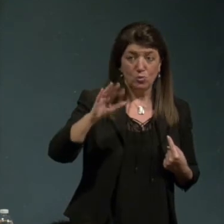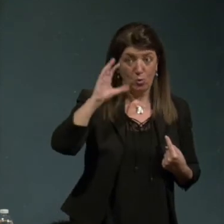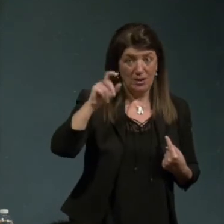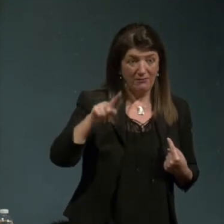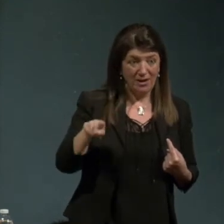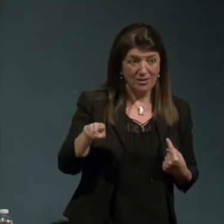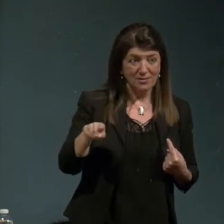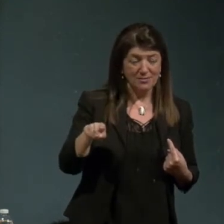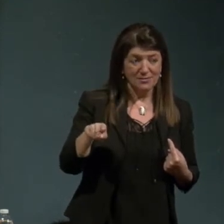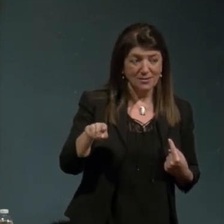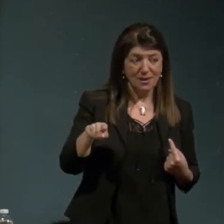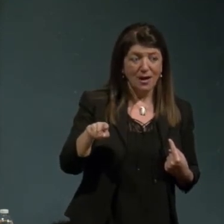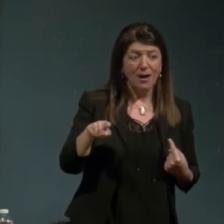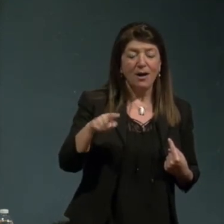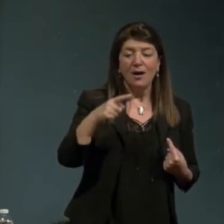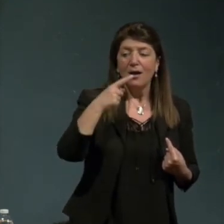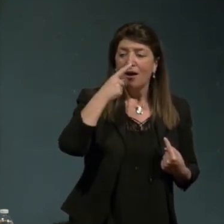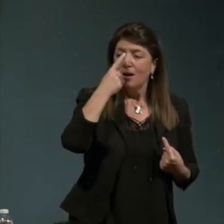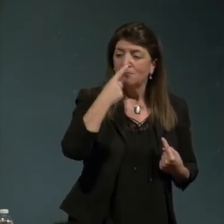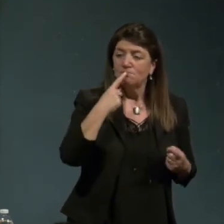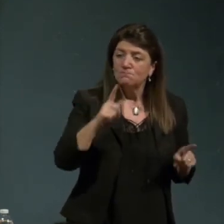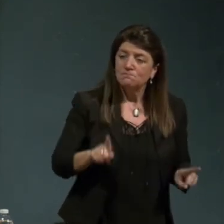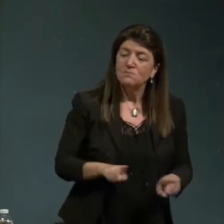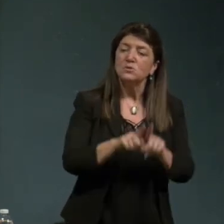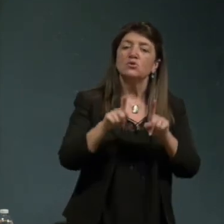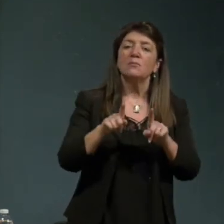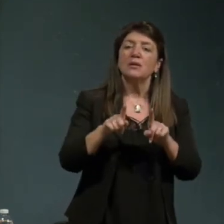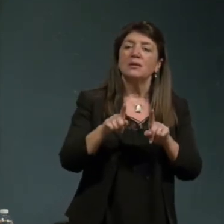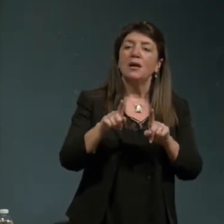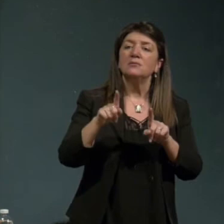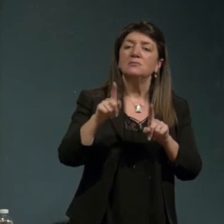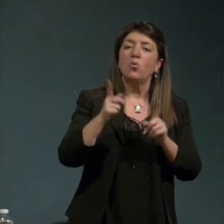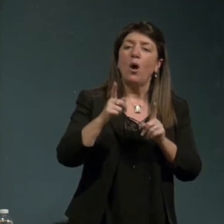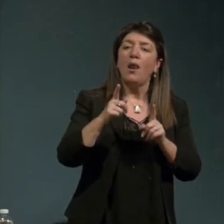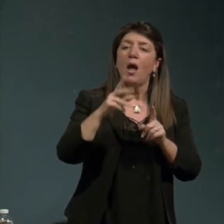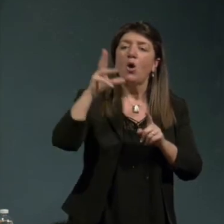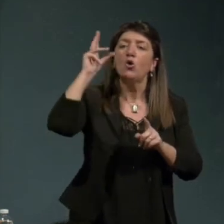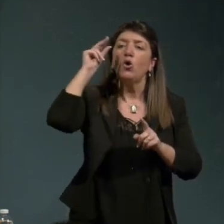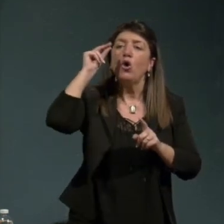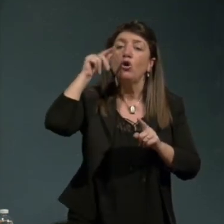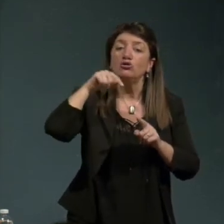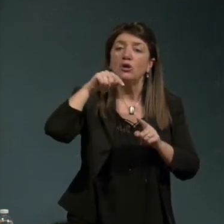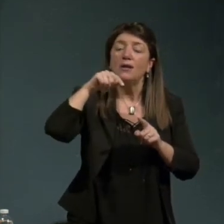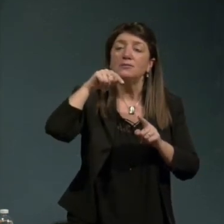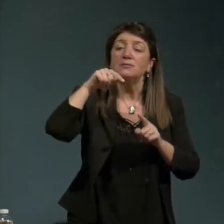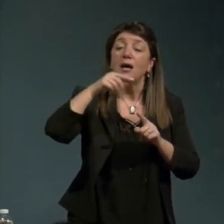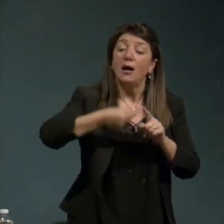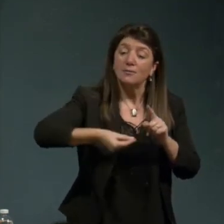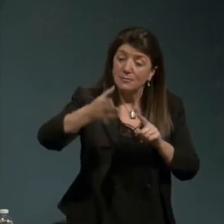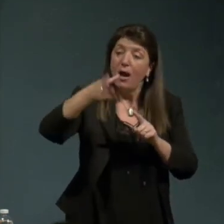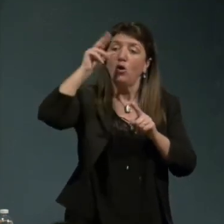l'ensegnanza della conoscenza della conoscenza se insegna